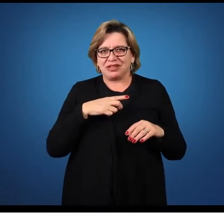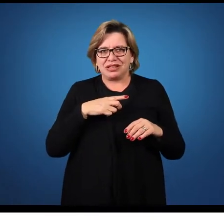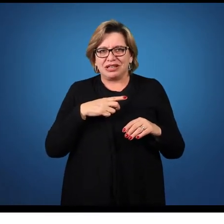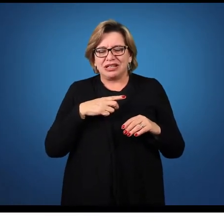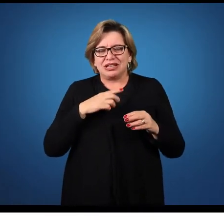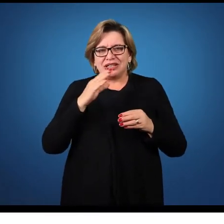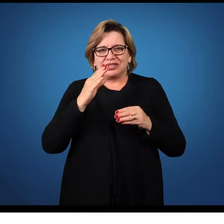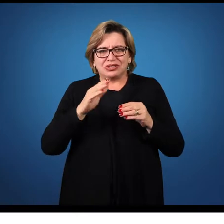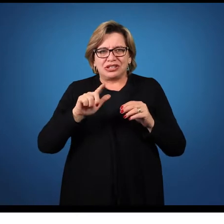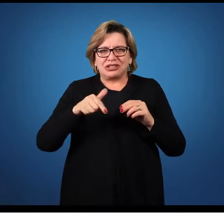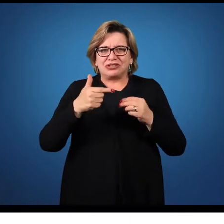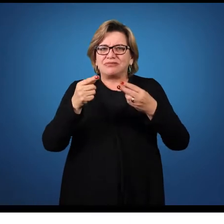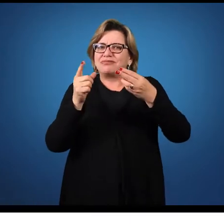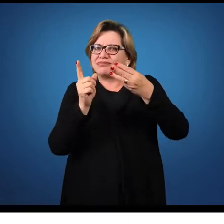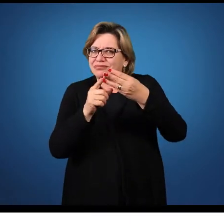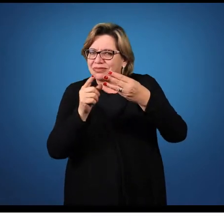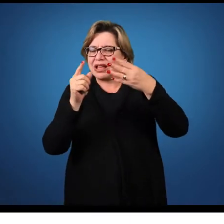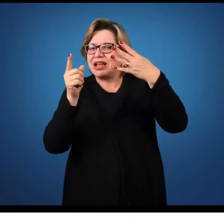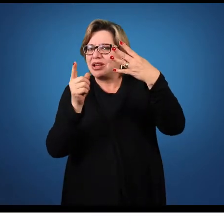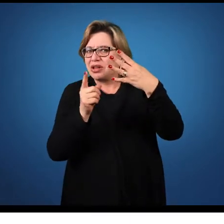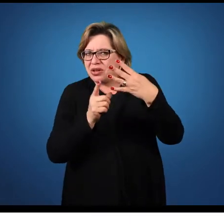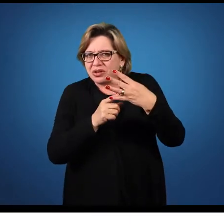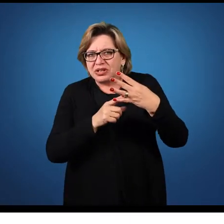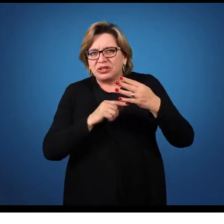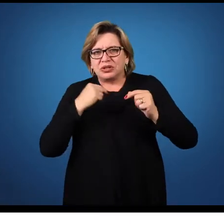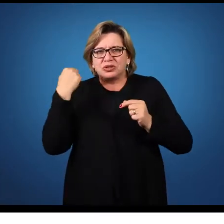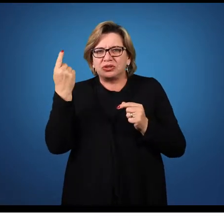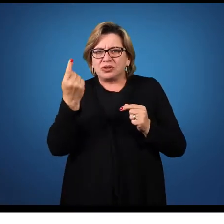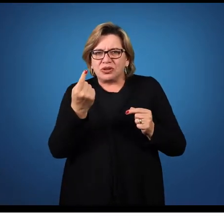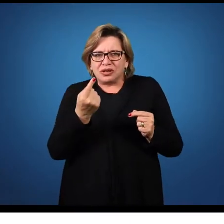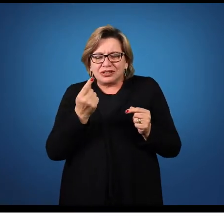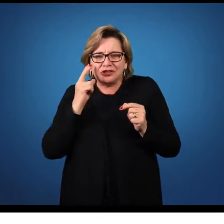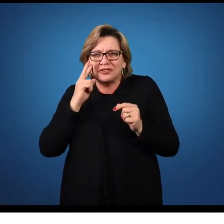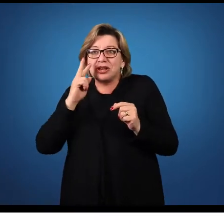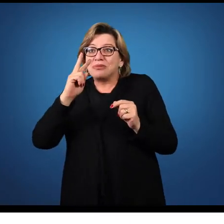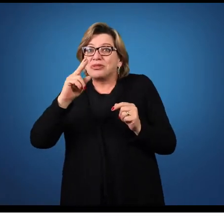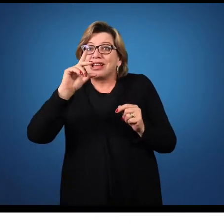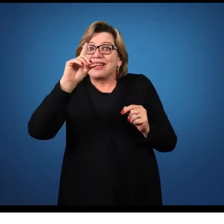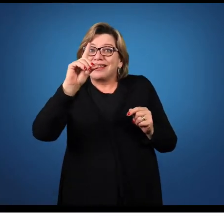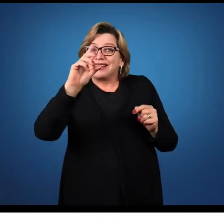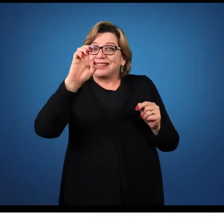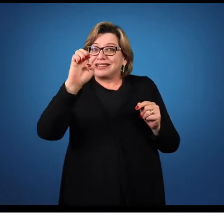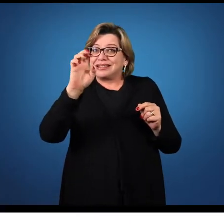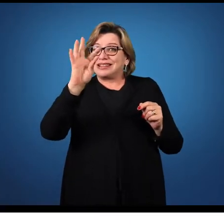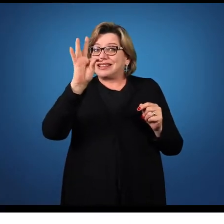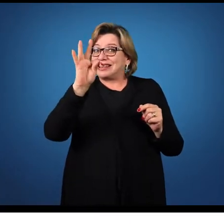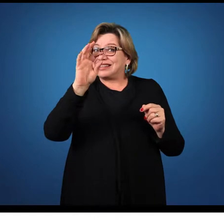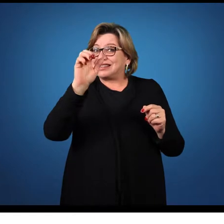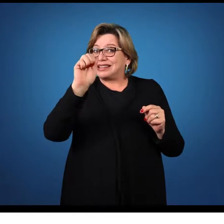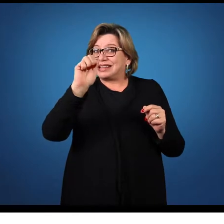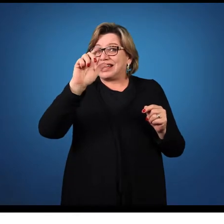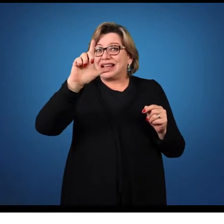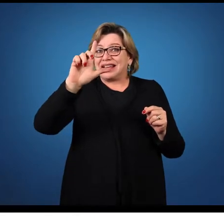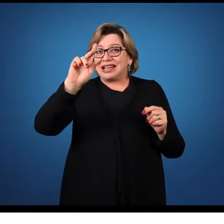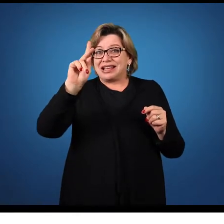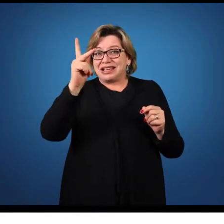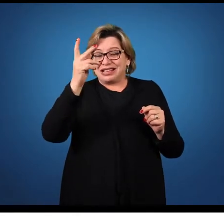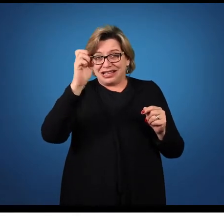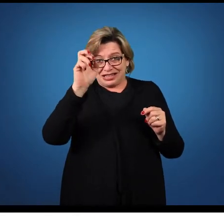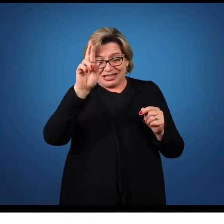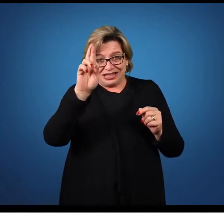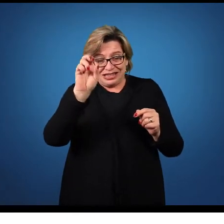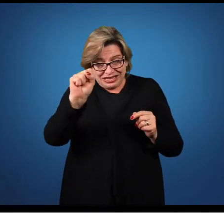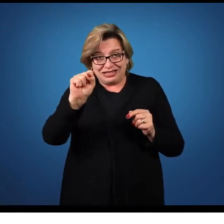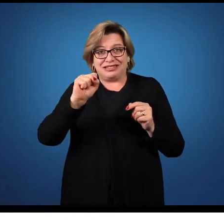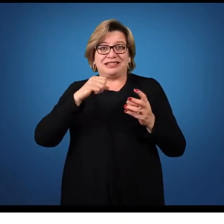Já num terceiro e quarto momento, a gente passa para os detalhes dessa obra. Nesses detalhes, a gente observa